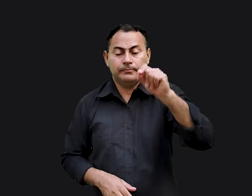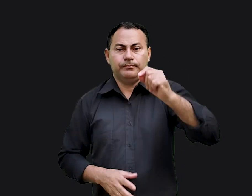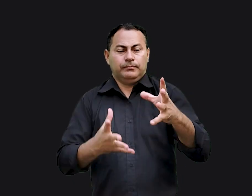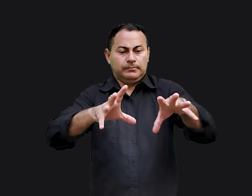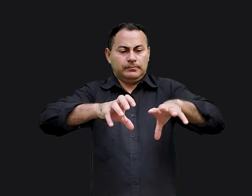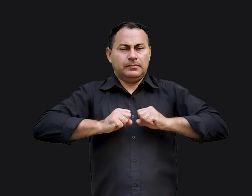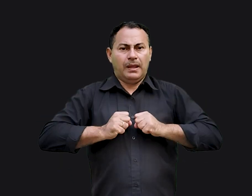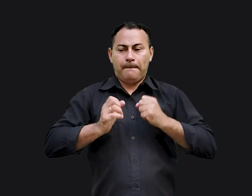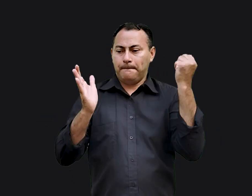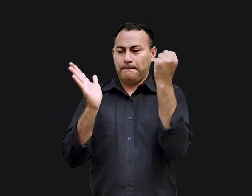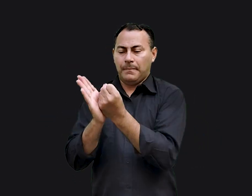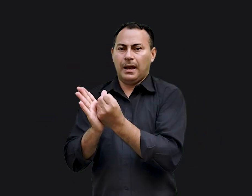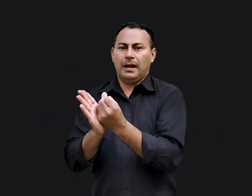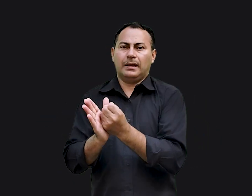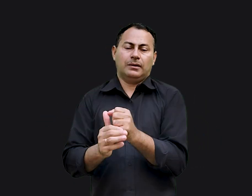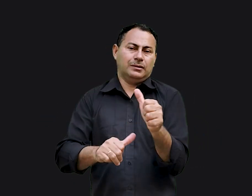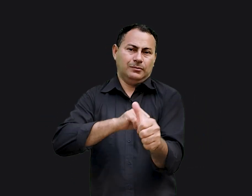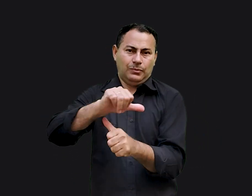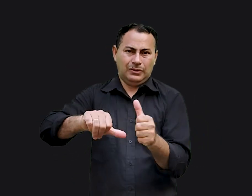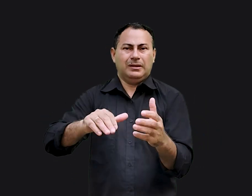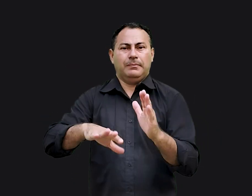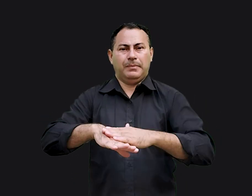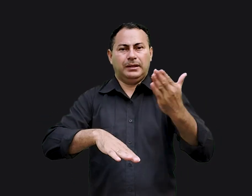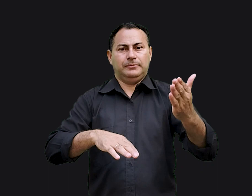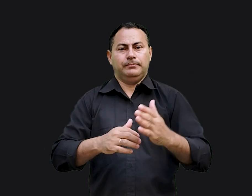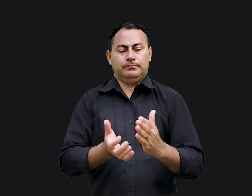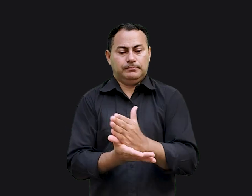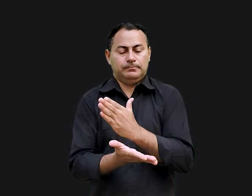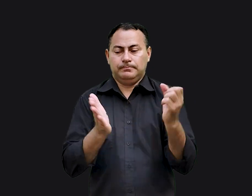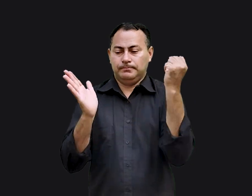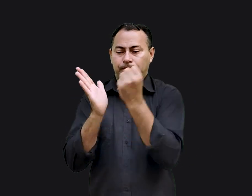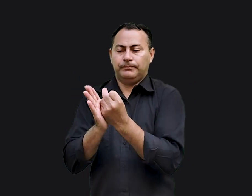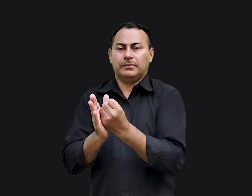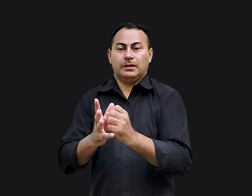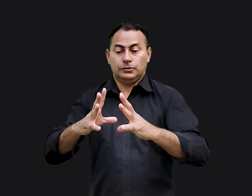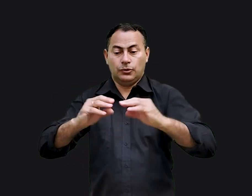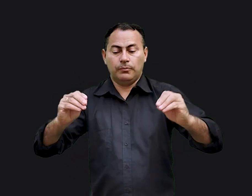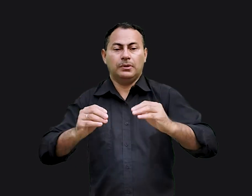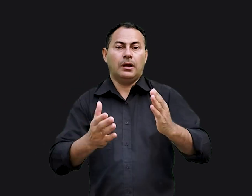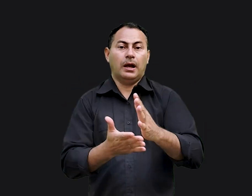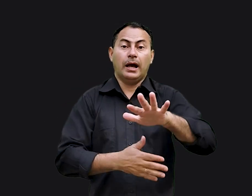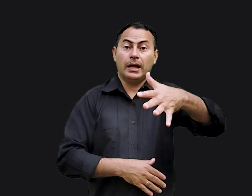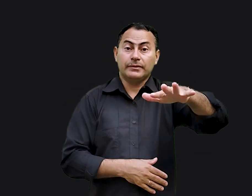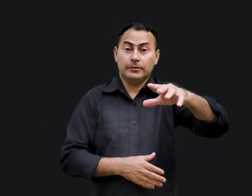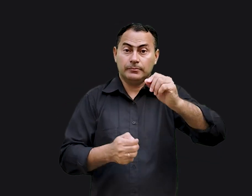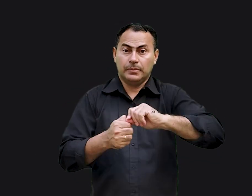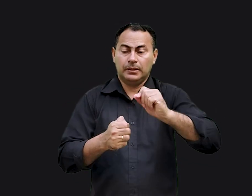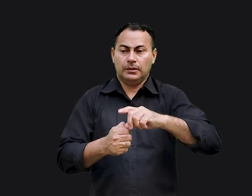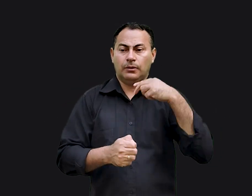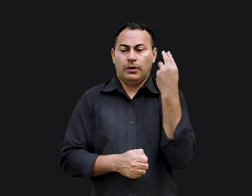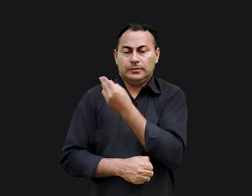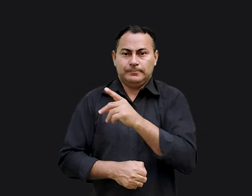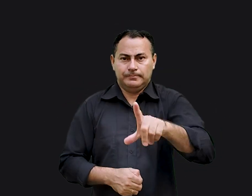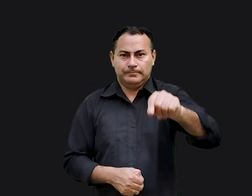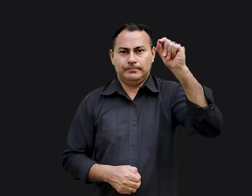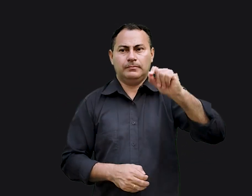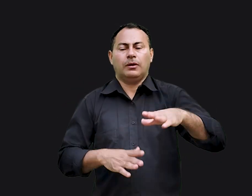escolhas, adquirimos cicatrizes irreversíveis. Algumas cicatrizes saram, mas às vezes, quando fazemos nossas